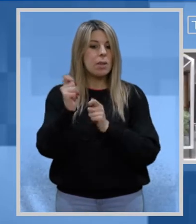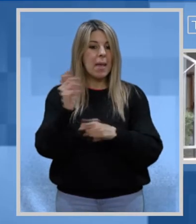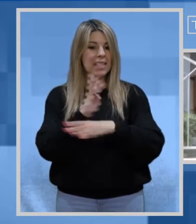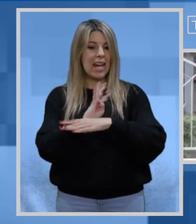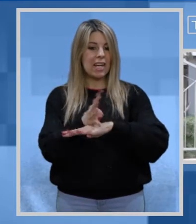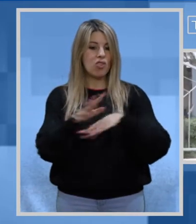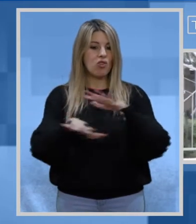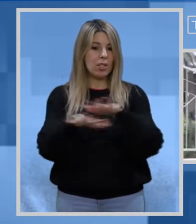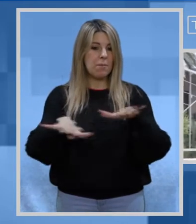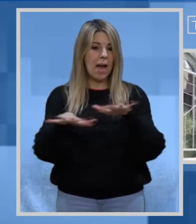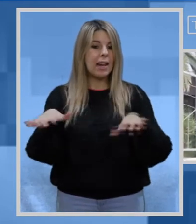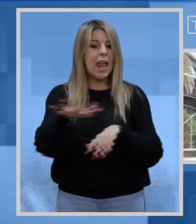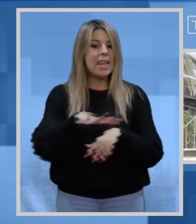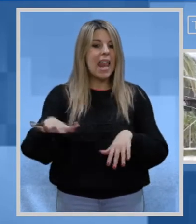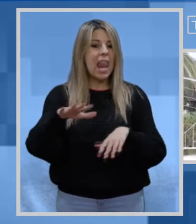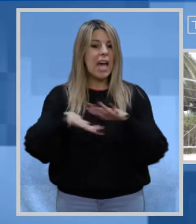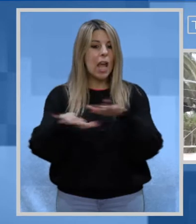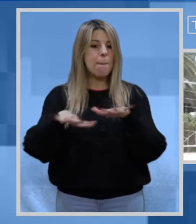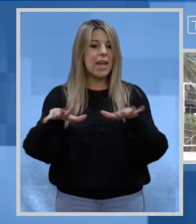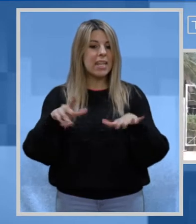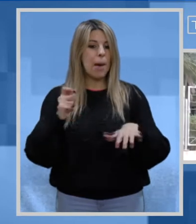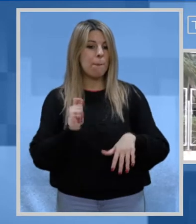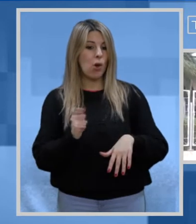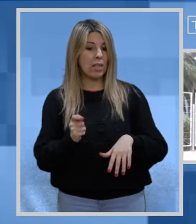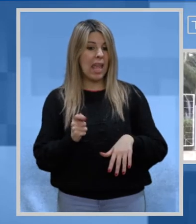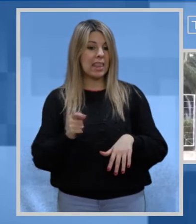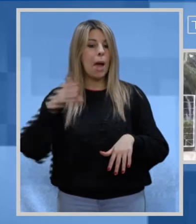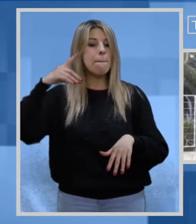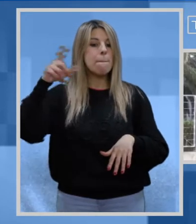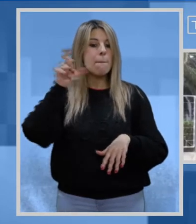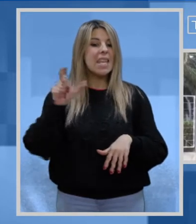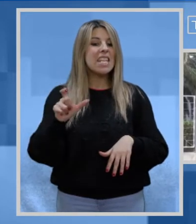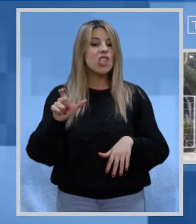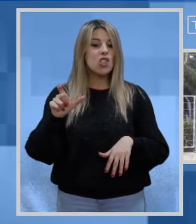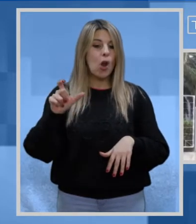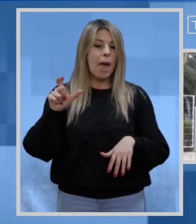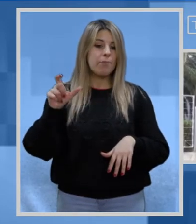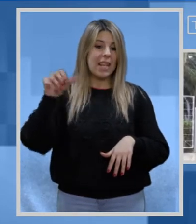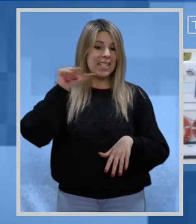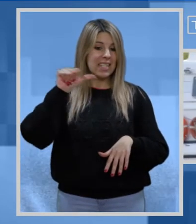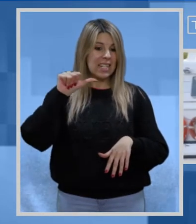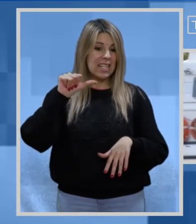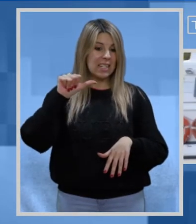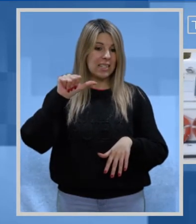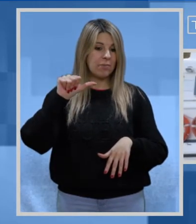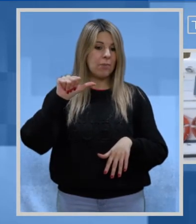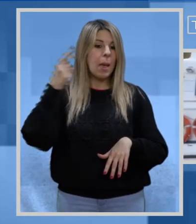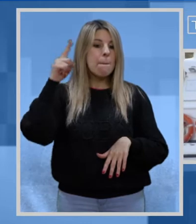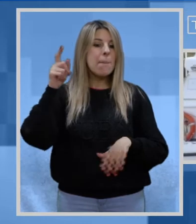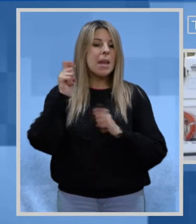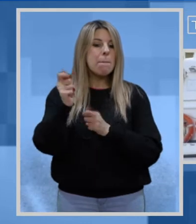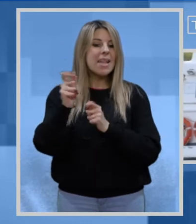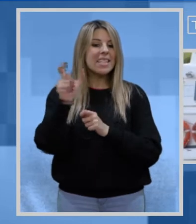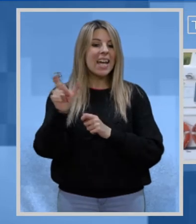di pesca del riccio di mare nell'area marina protetta penisola del Sinis da parte di pescatori di frodo